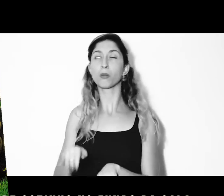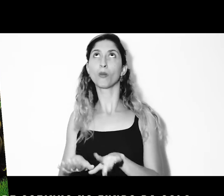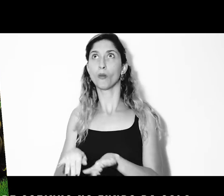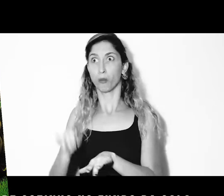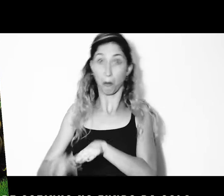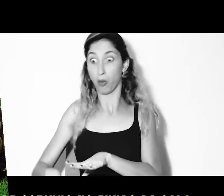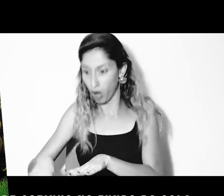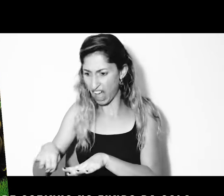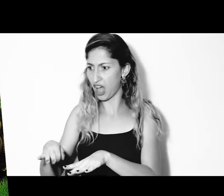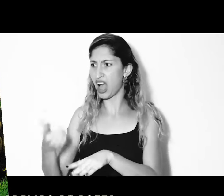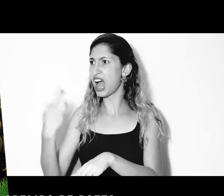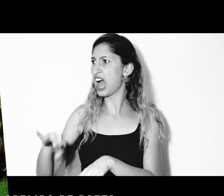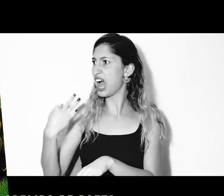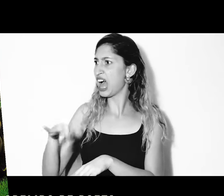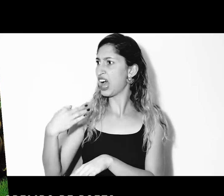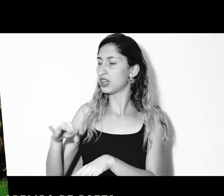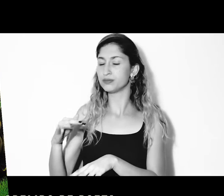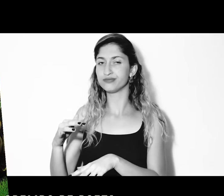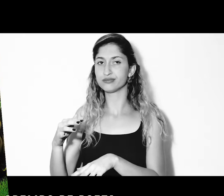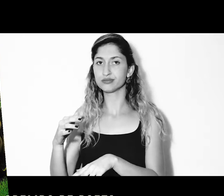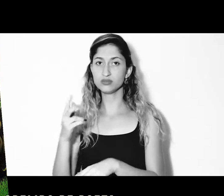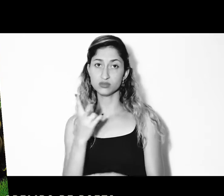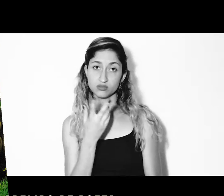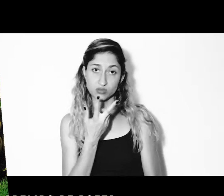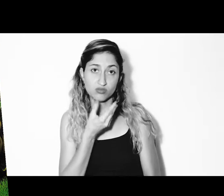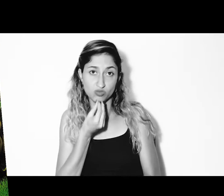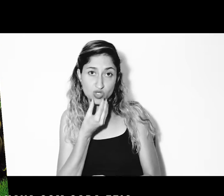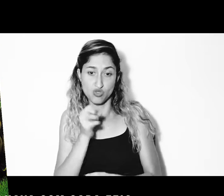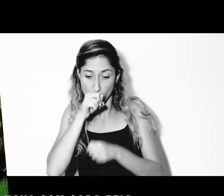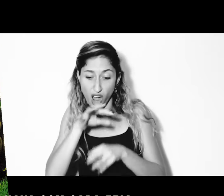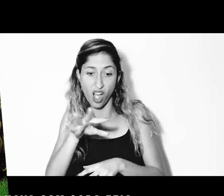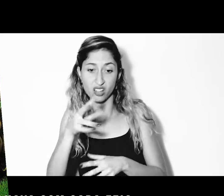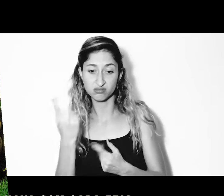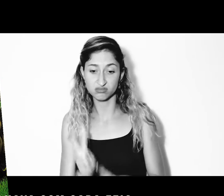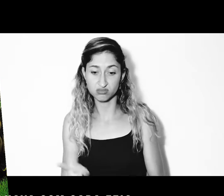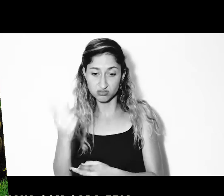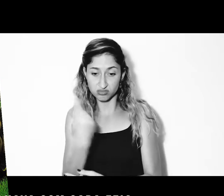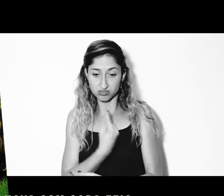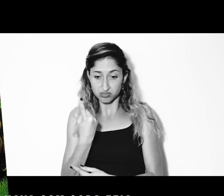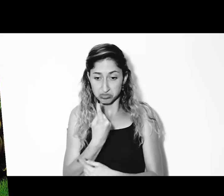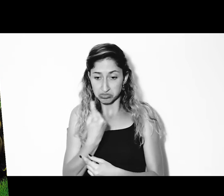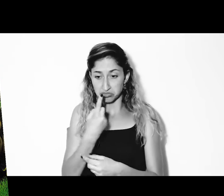da sala. Ganhou o apelido de poeta. Todos o olhavam com cara feia.